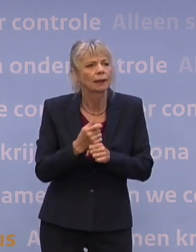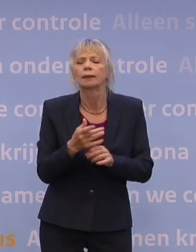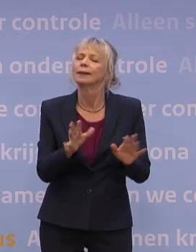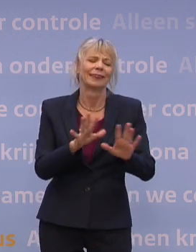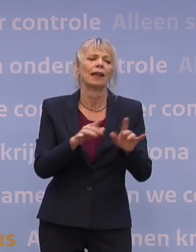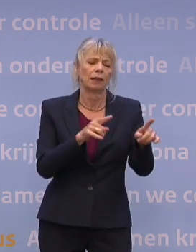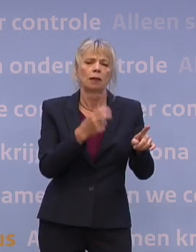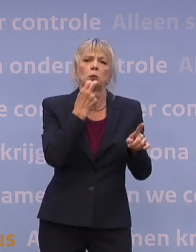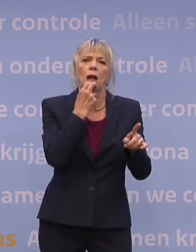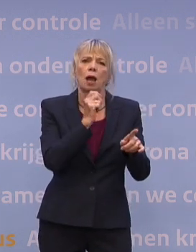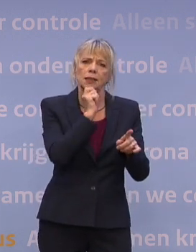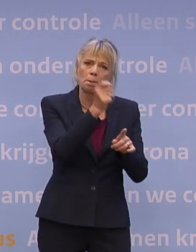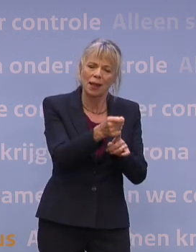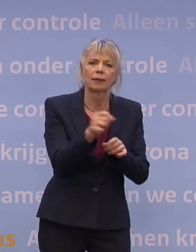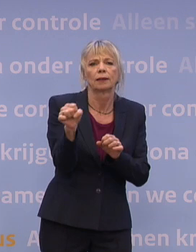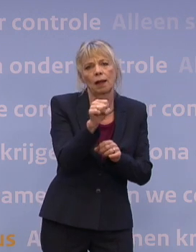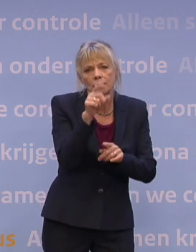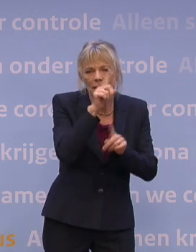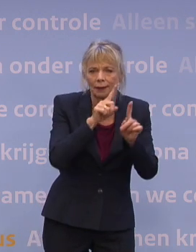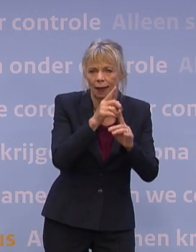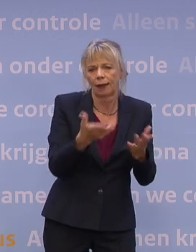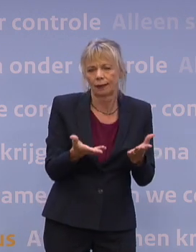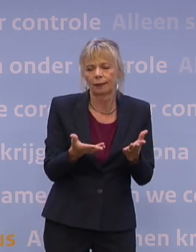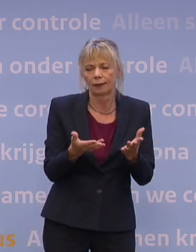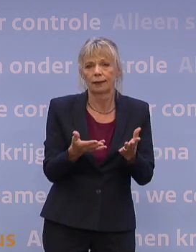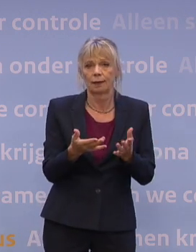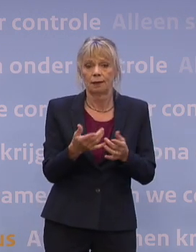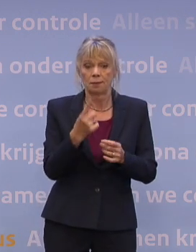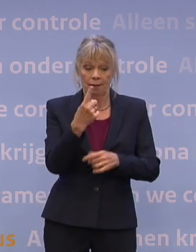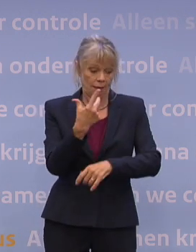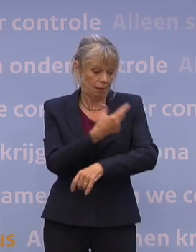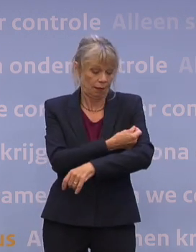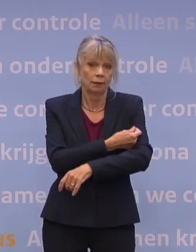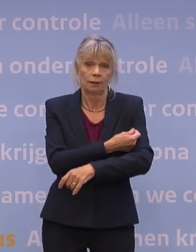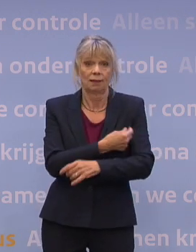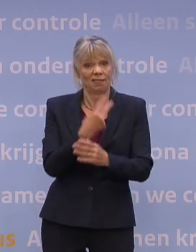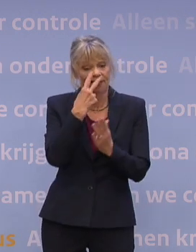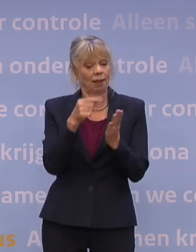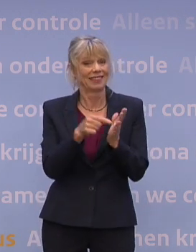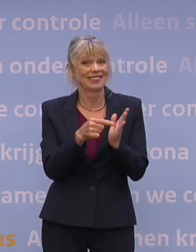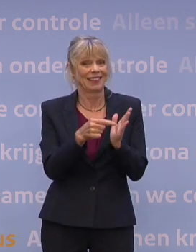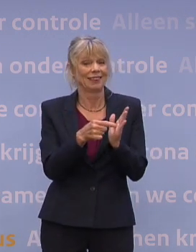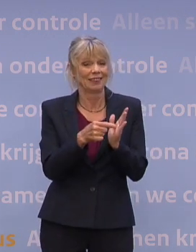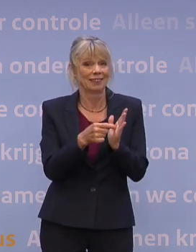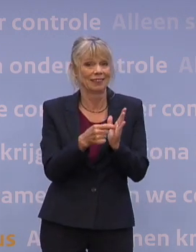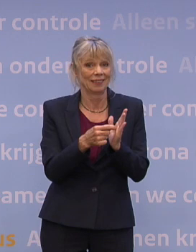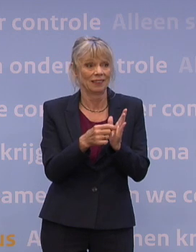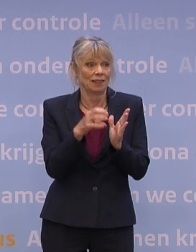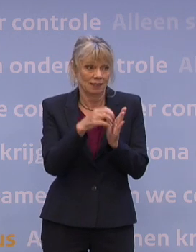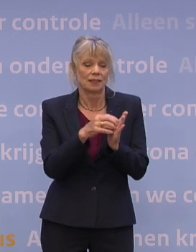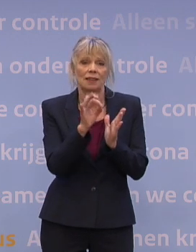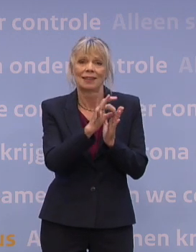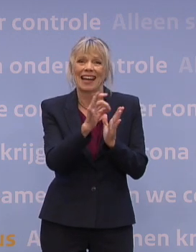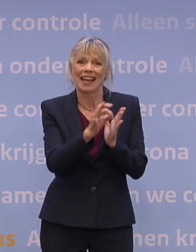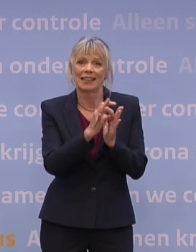moet je gewoon even bij een arts melden. Die kan dan met je meedenken. En als je echt maar één prik hebt, ja, dan zien we dat natuurlijk. Want je ziet dan één van twee staan in de registratie.